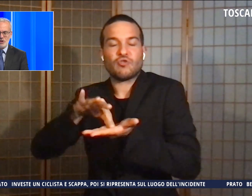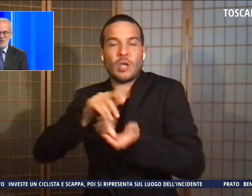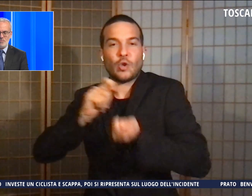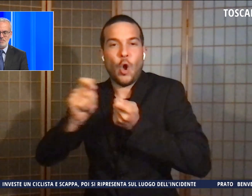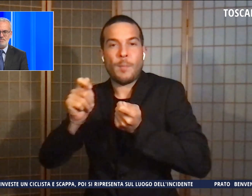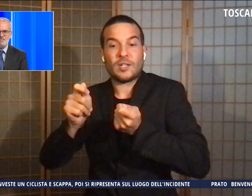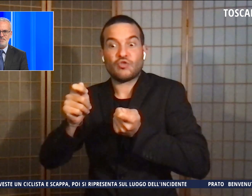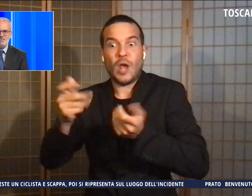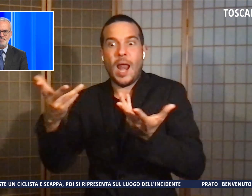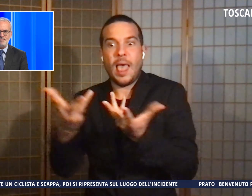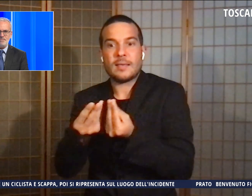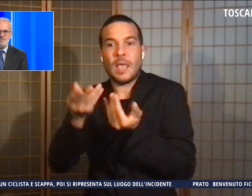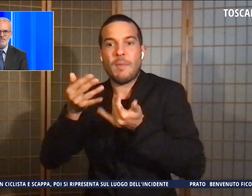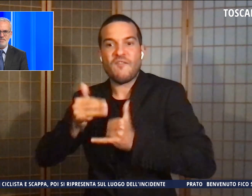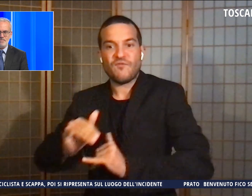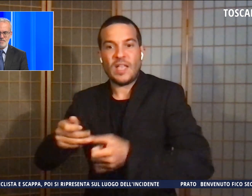passeggino.